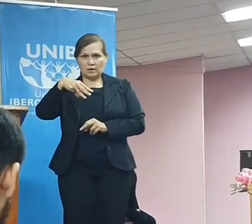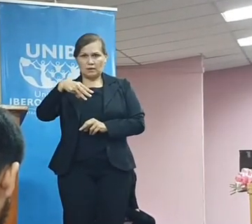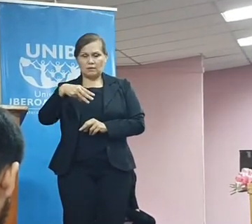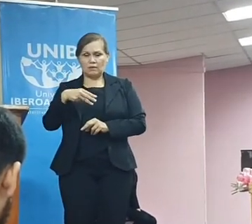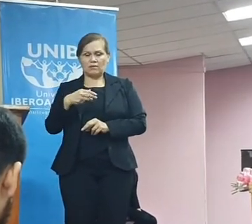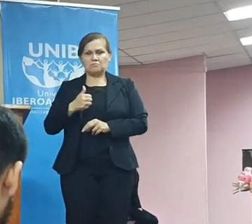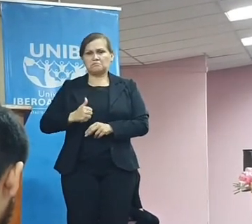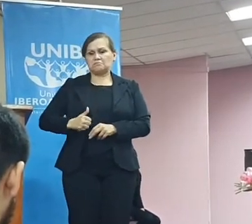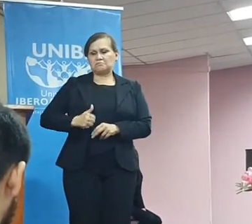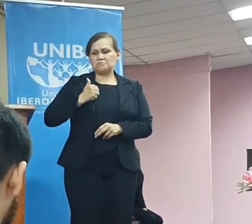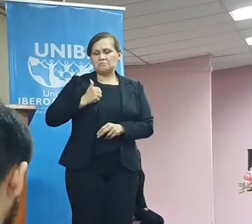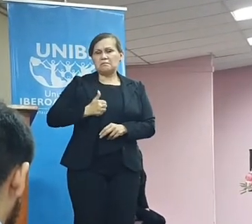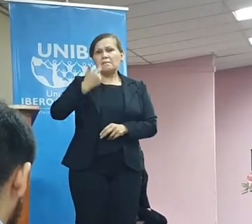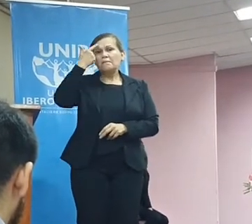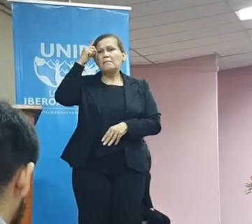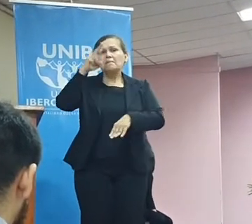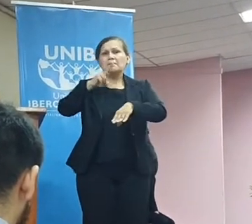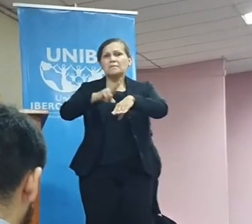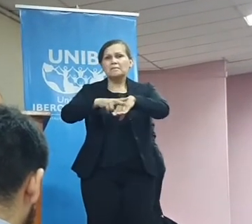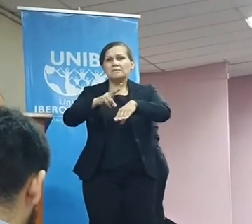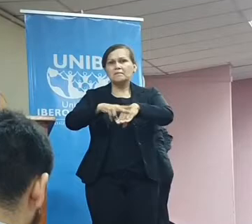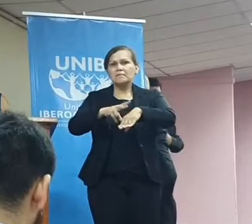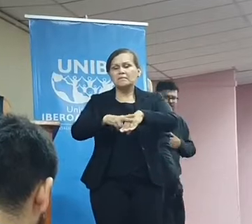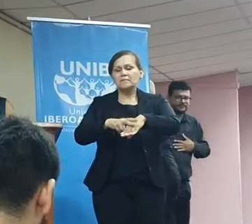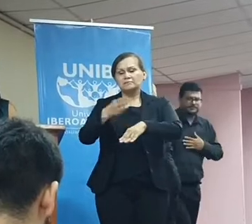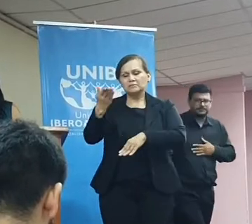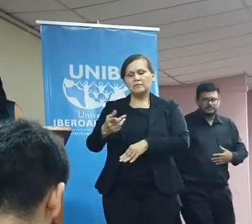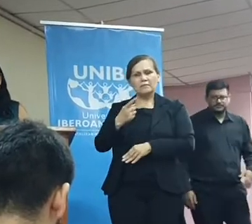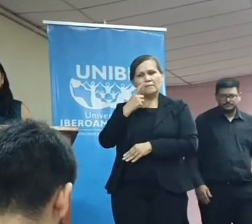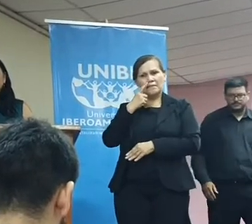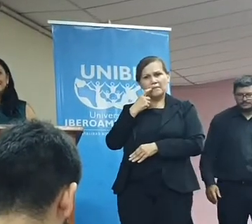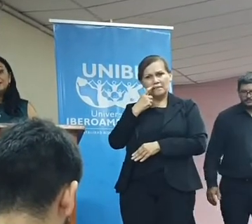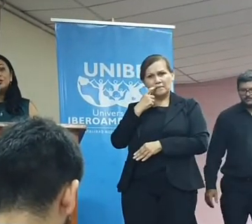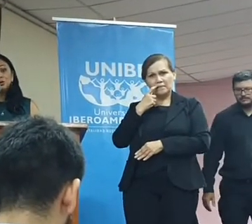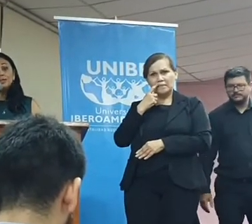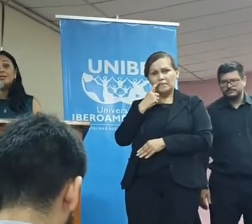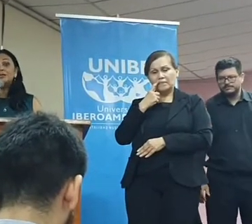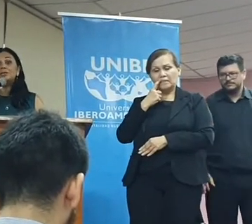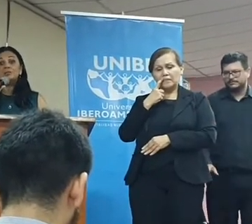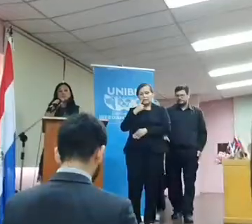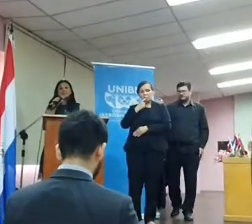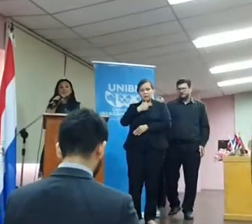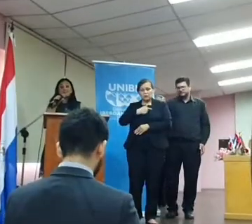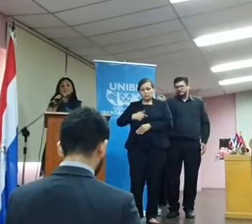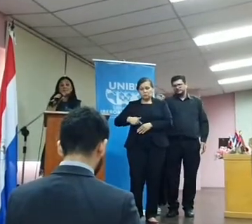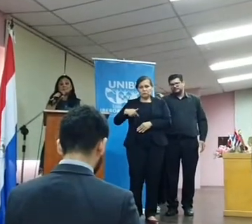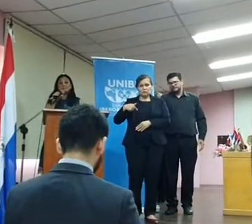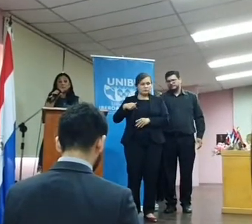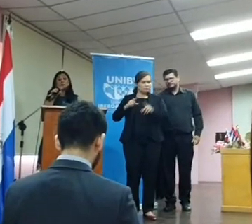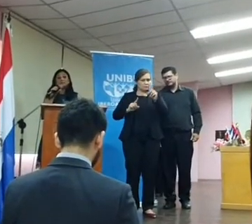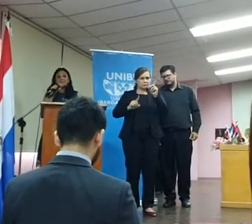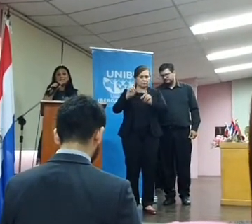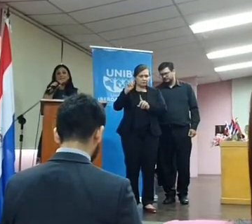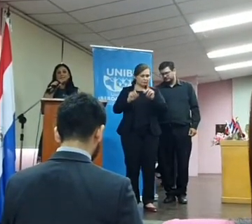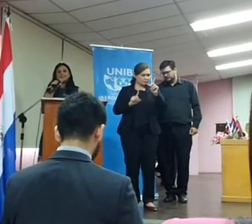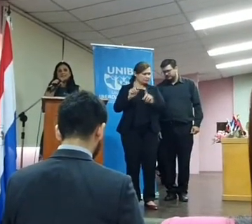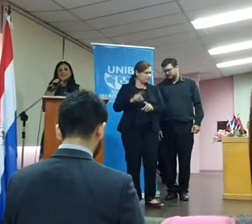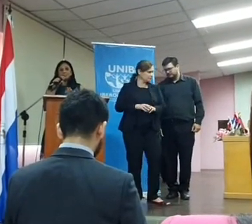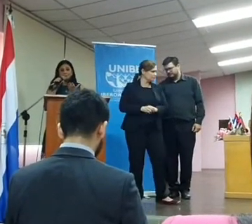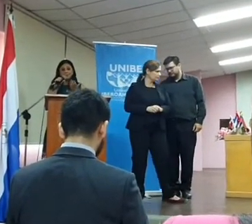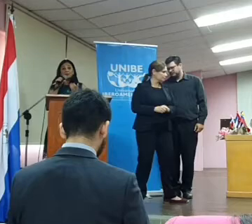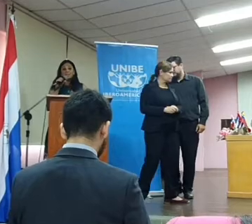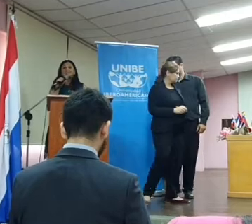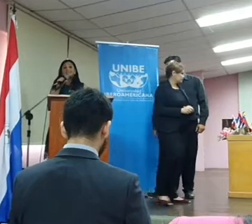Qué orgullo para nuestro país, don Clarito Rojas, que en el norte, en donde muchas veces vemos noticias